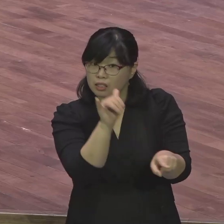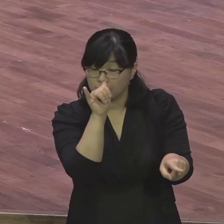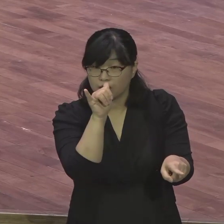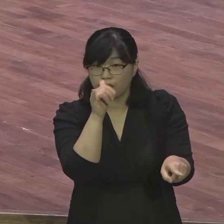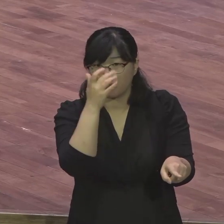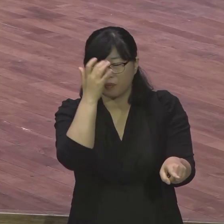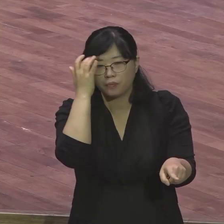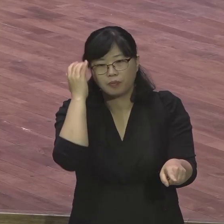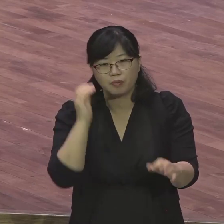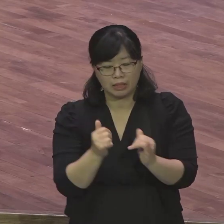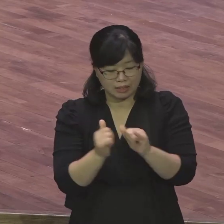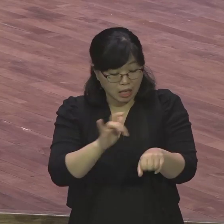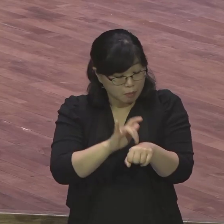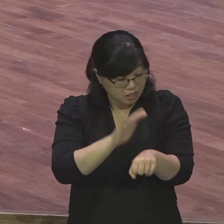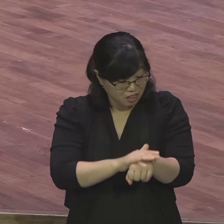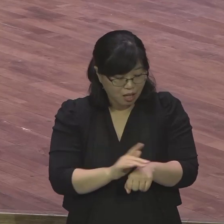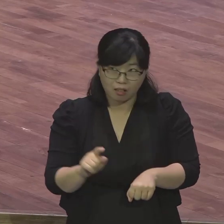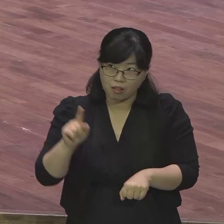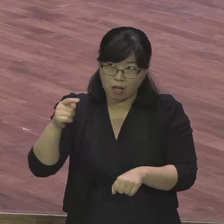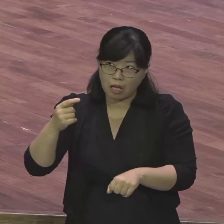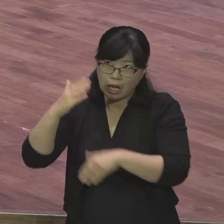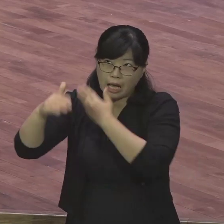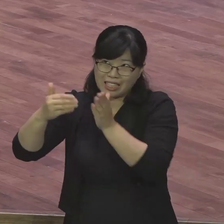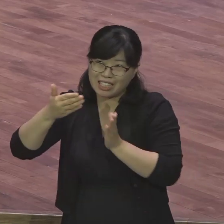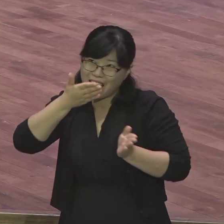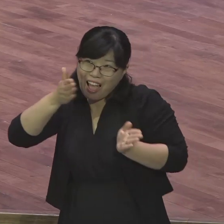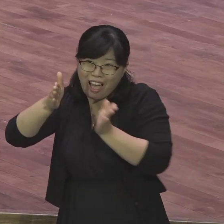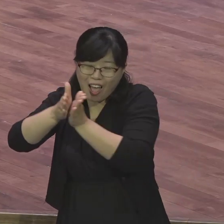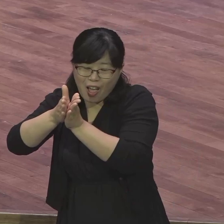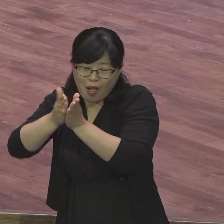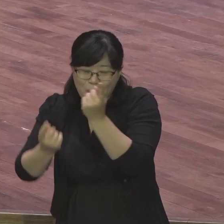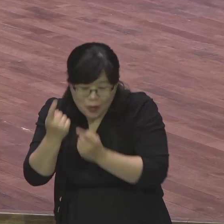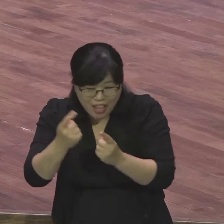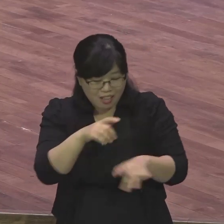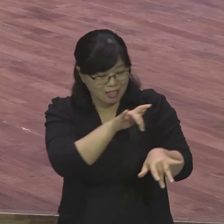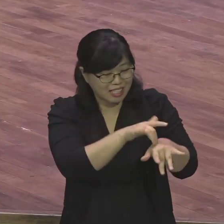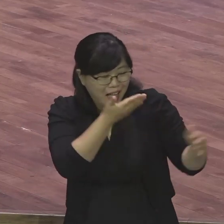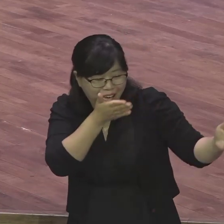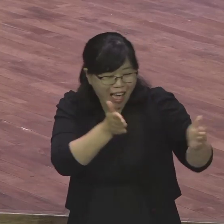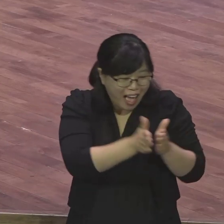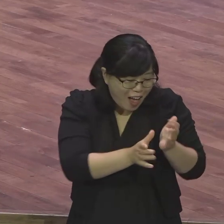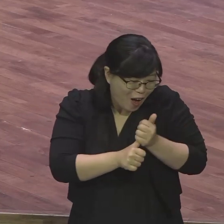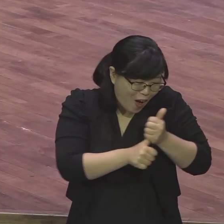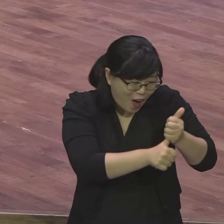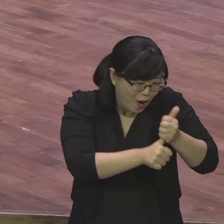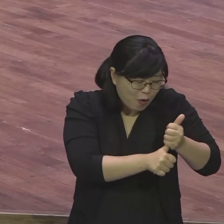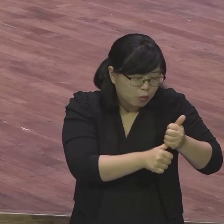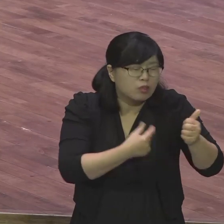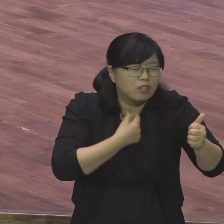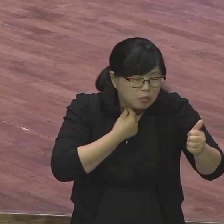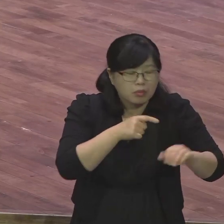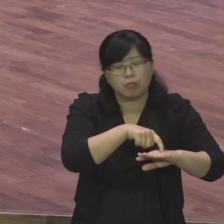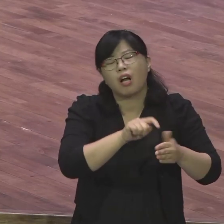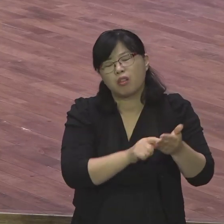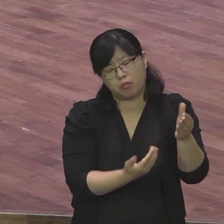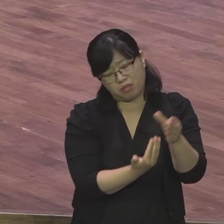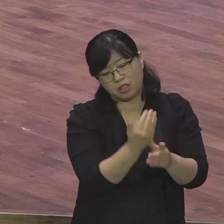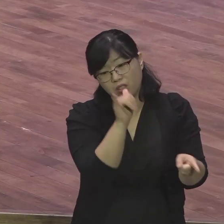탄식한다 오늘 실컷 받아놓고 결단했는데 또 나가자마자 또 돌아가 또 옛털로